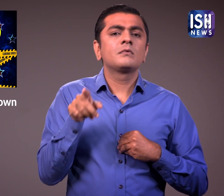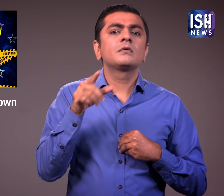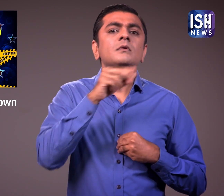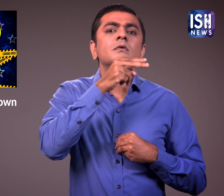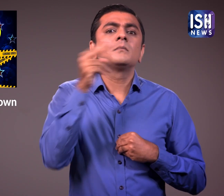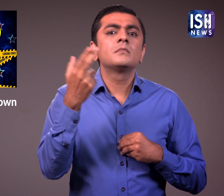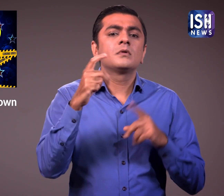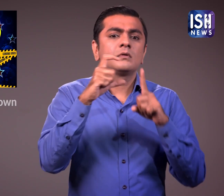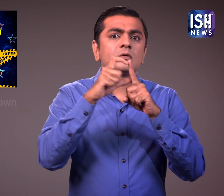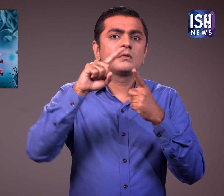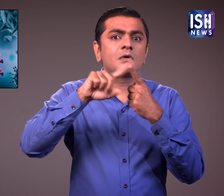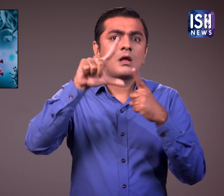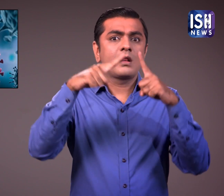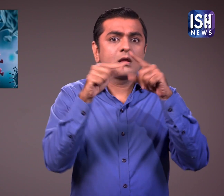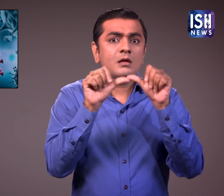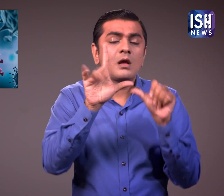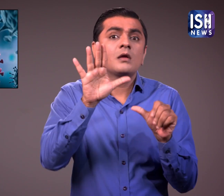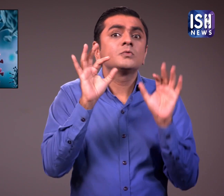उपवेद के संदिग्द मामला है।